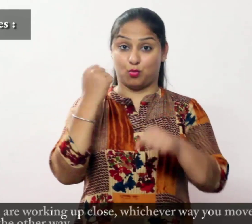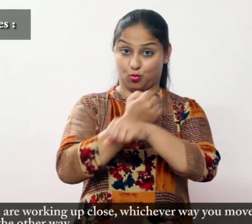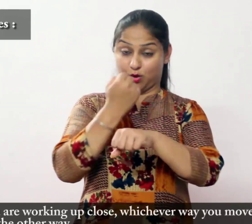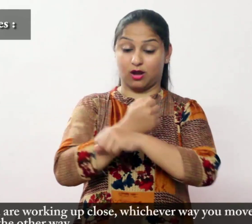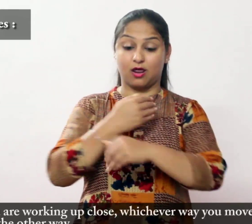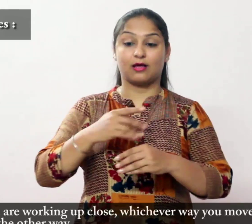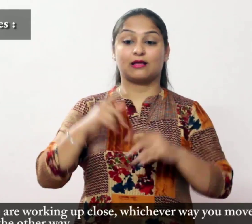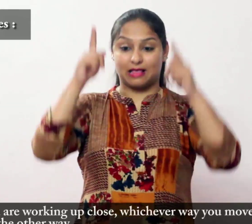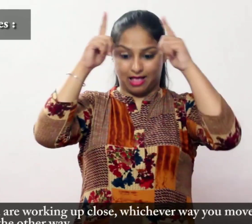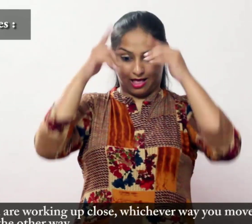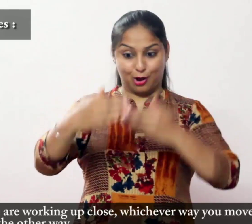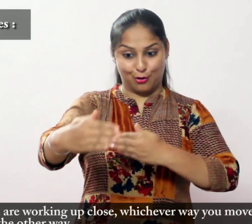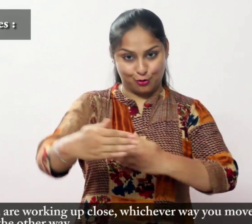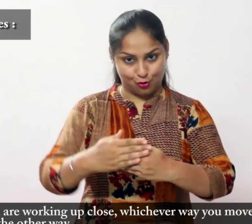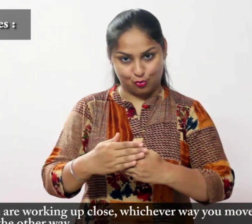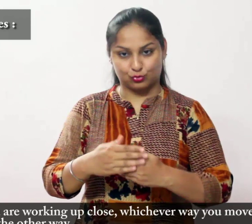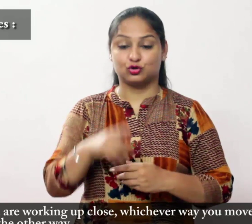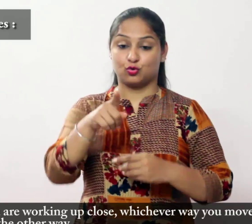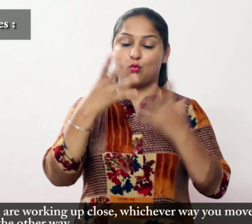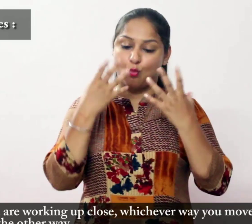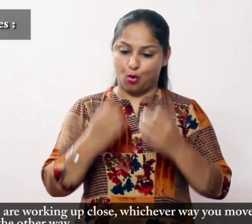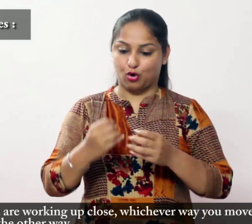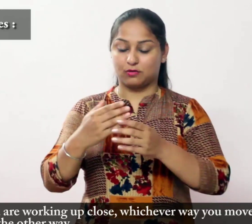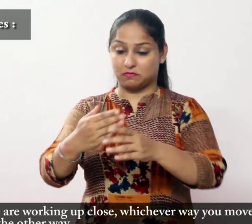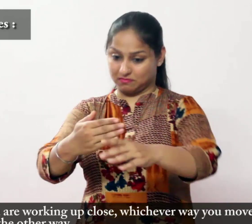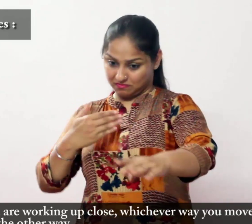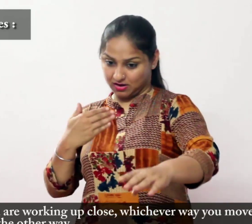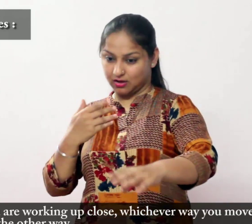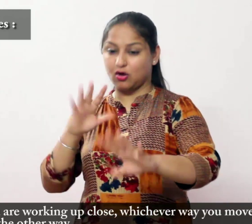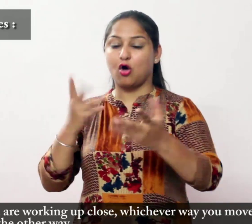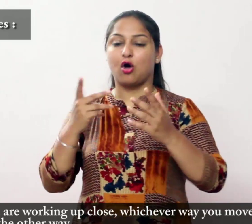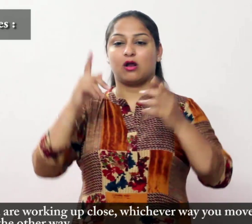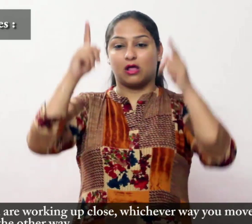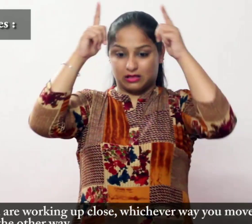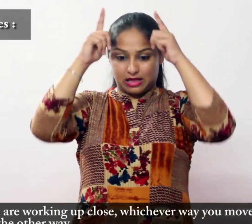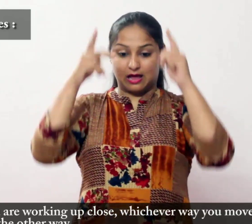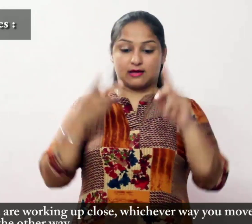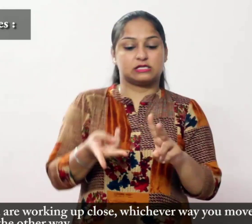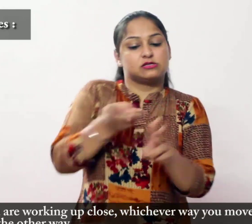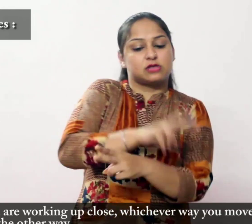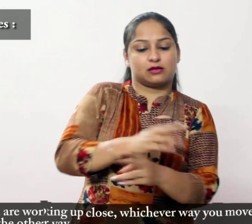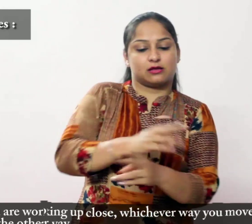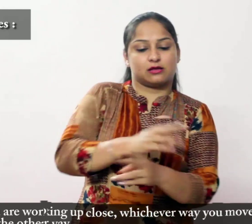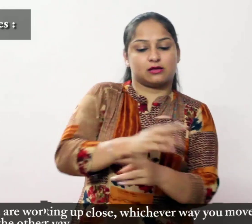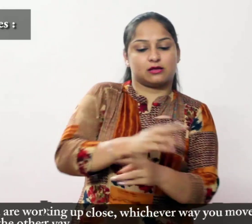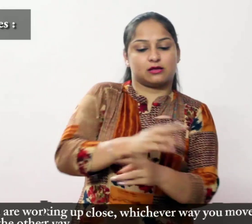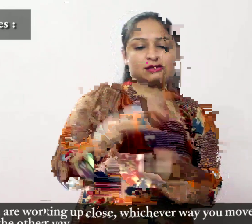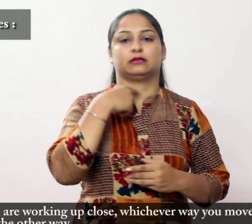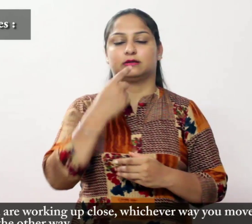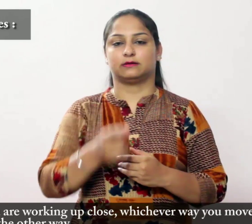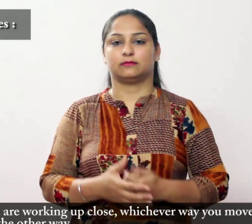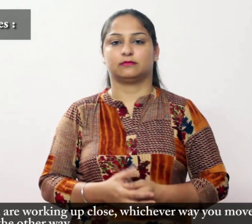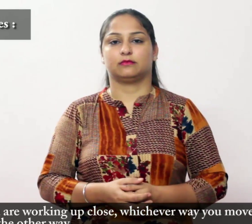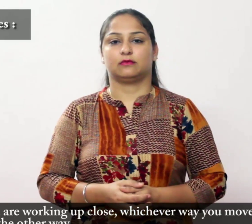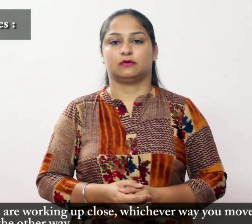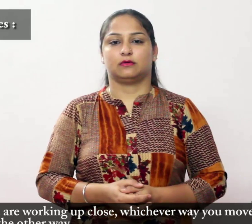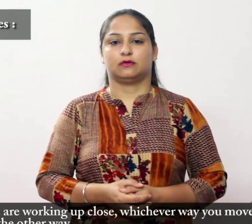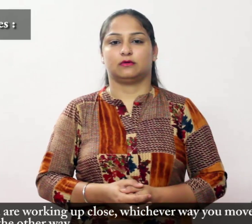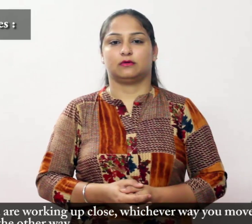जब आप पास काम कर रहे होते हैं तो आप जिस भी तरीके से आगे बढ़ेंगे रास्ते से आगे बढ़ेंगे